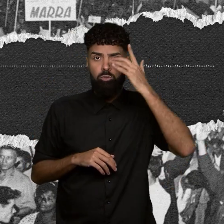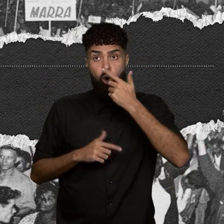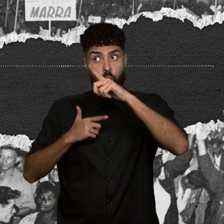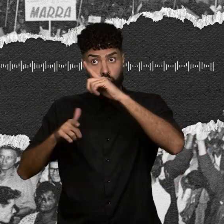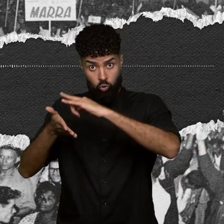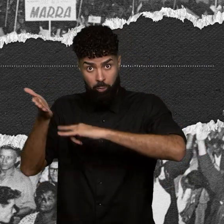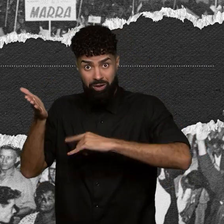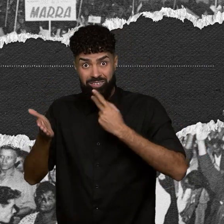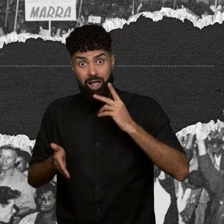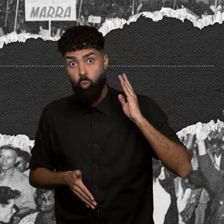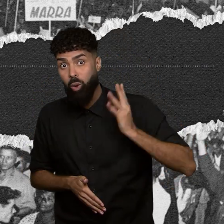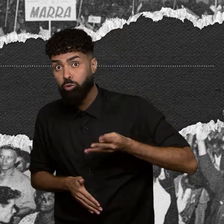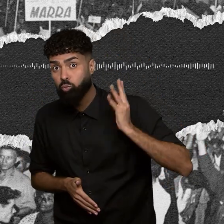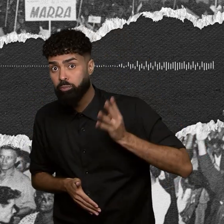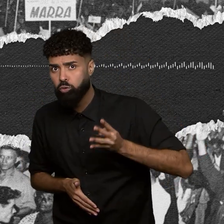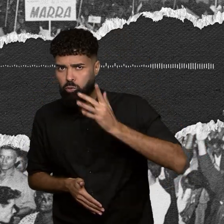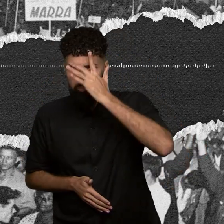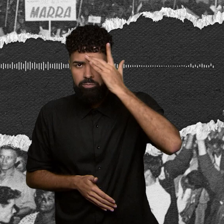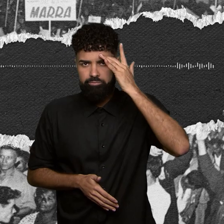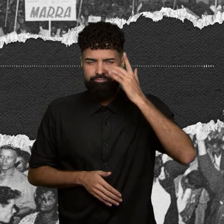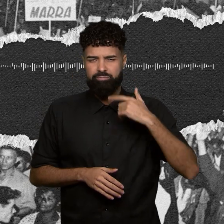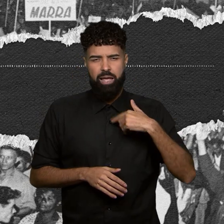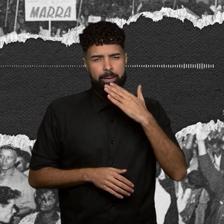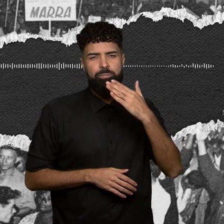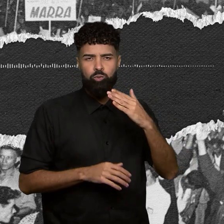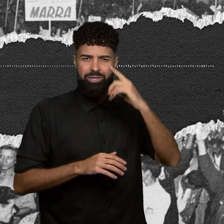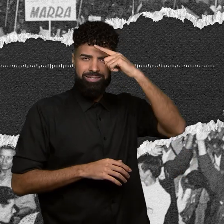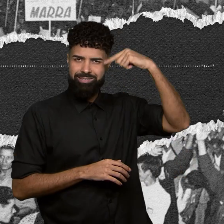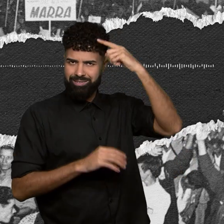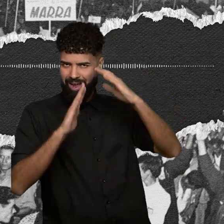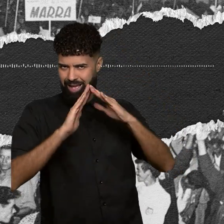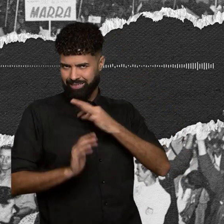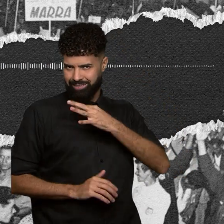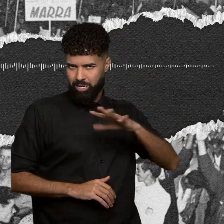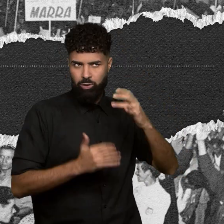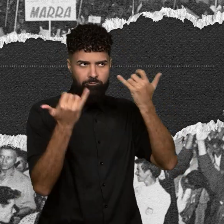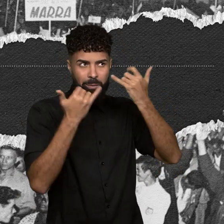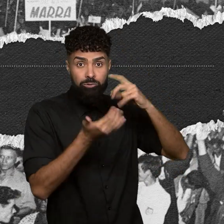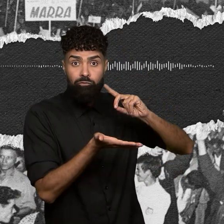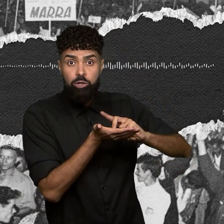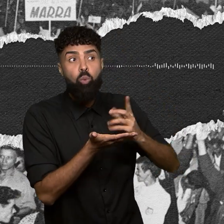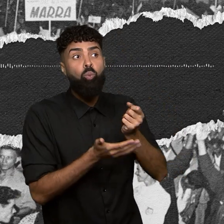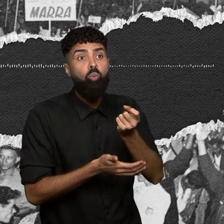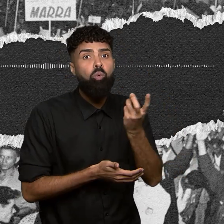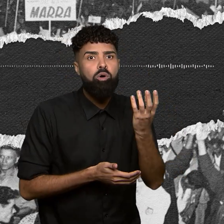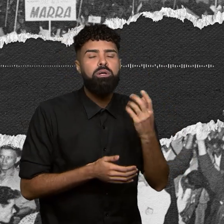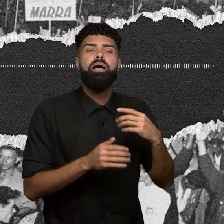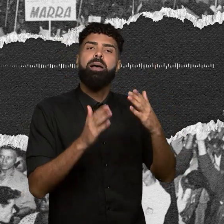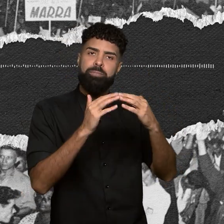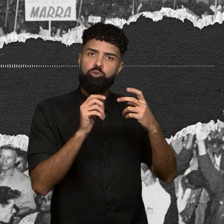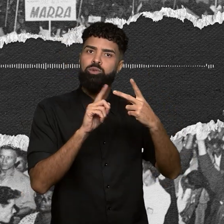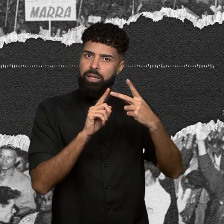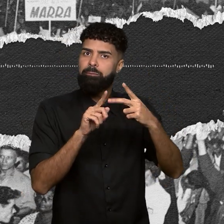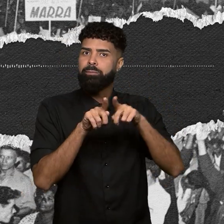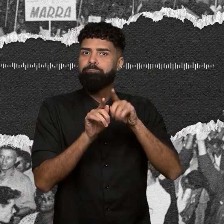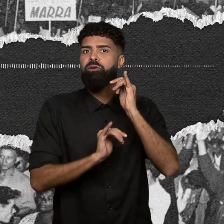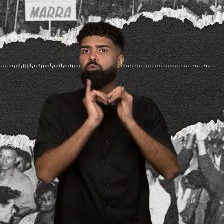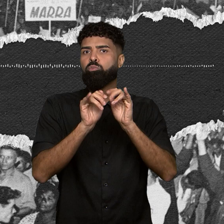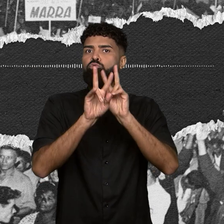em 4 mil. Nós pedimos para a Santa Casa de Santos a informação oficial. Também pedimos informações sobre eventuais feridos